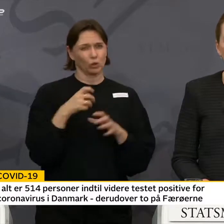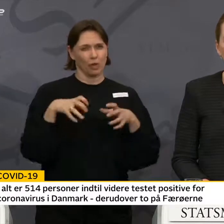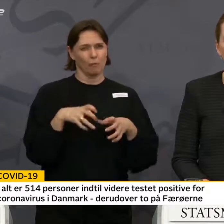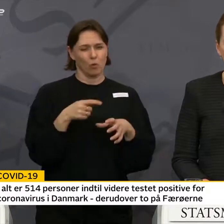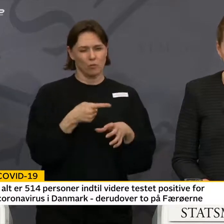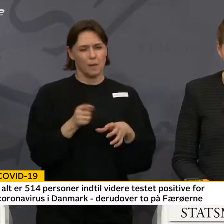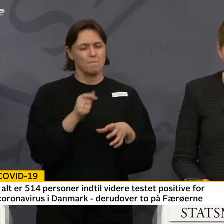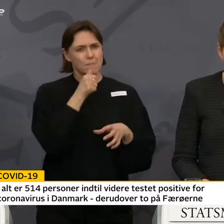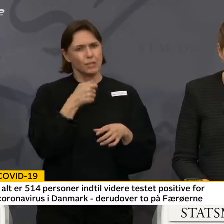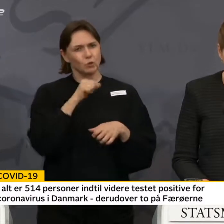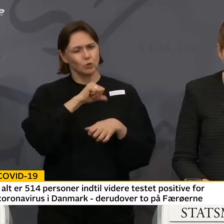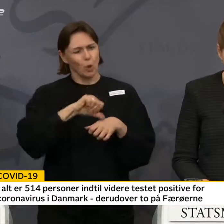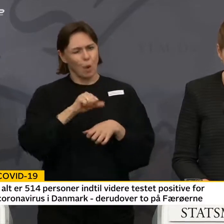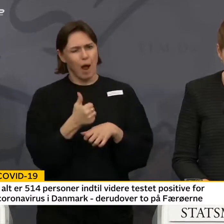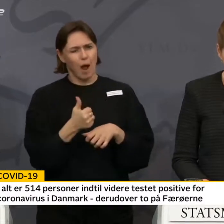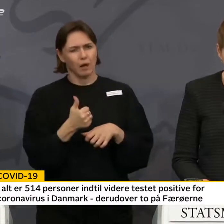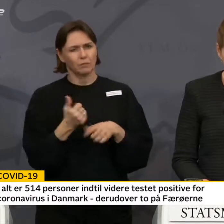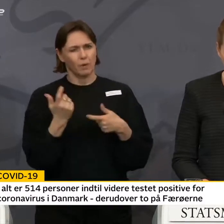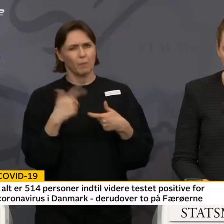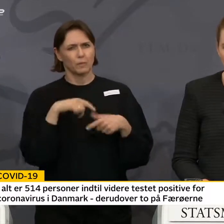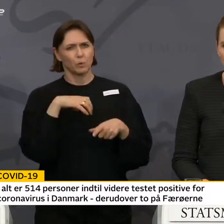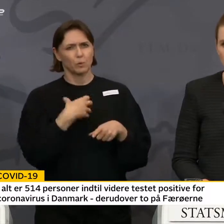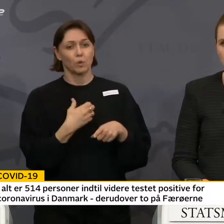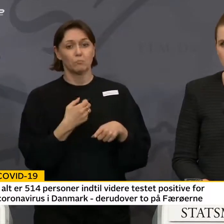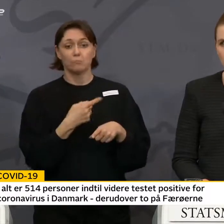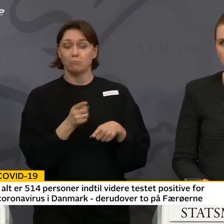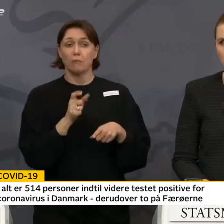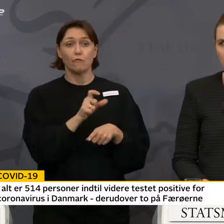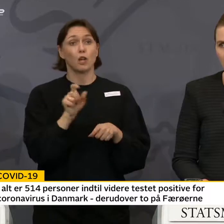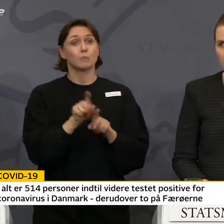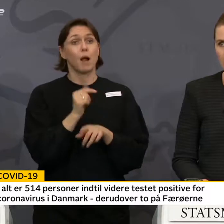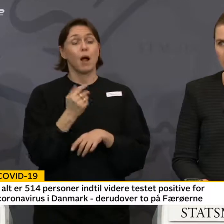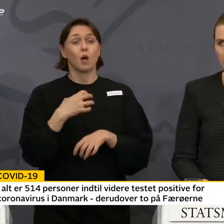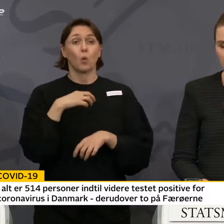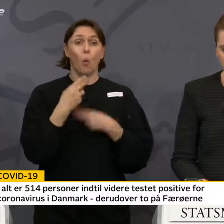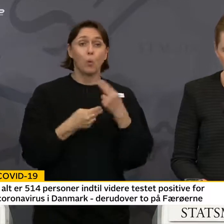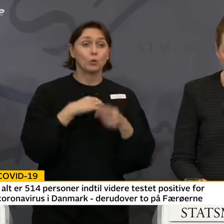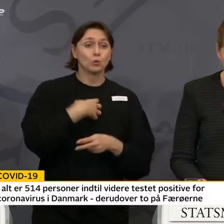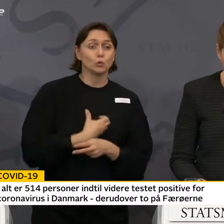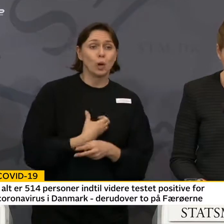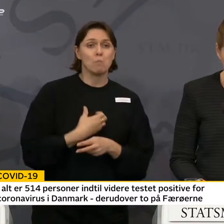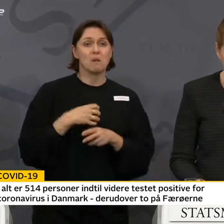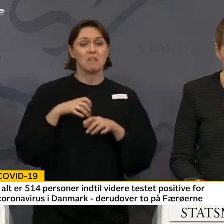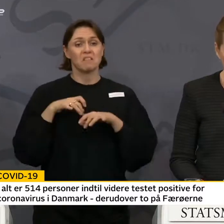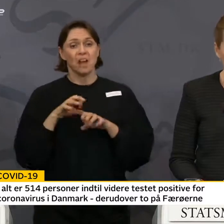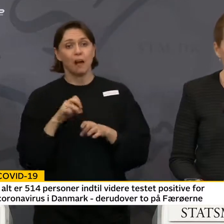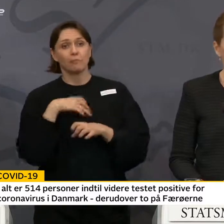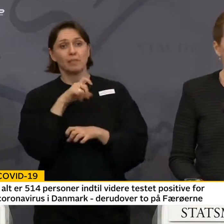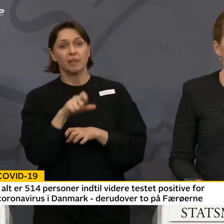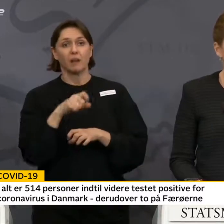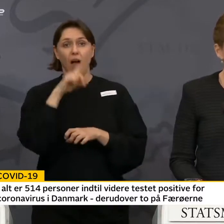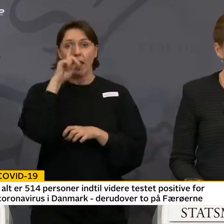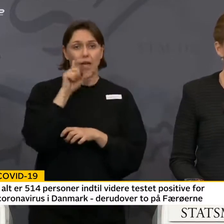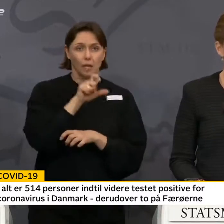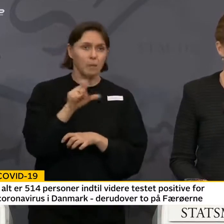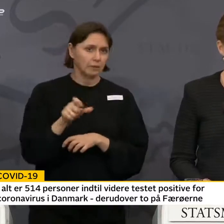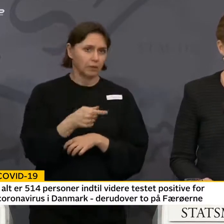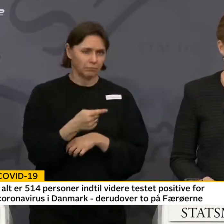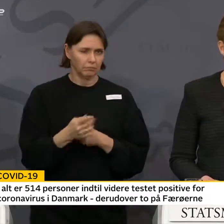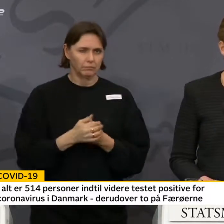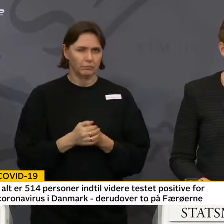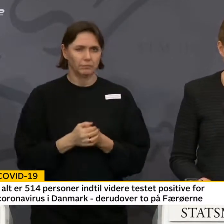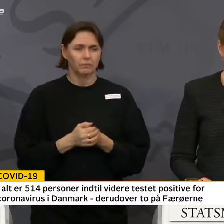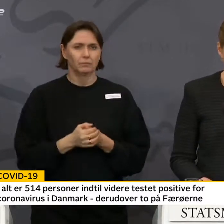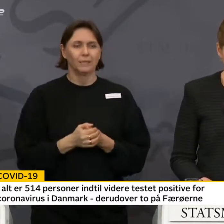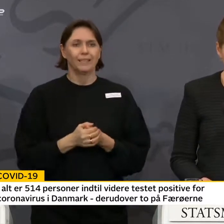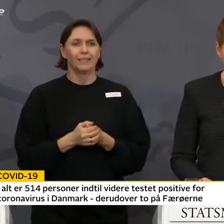mest sårbare over for sygdommen. Mennesker med kronisk sygdom, kraftpatienter og ældre. Af hensyn til dem